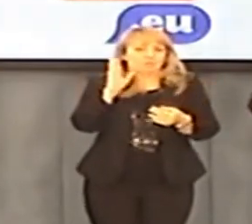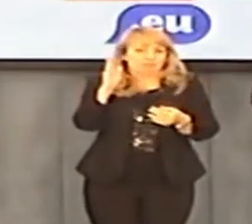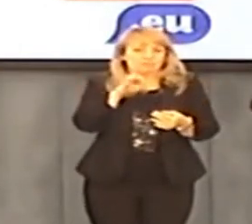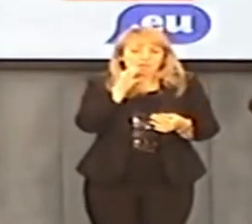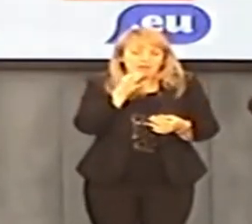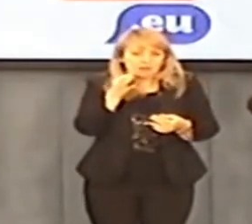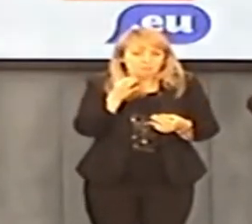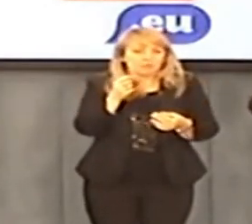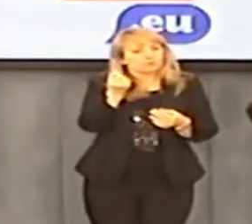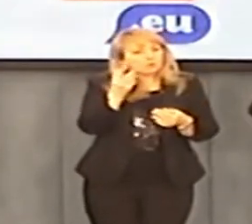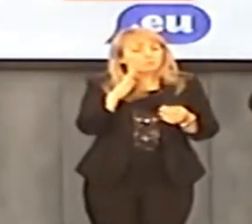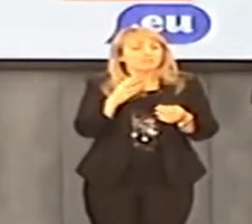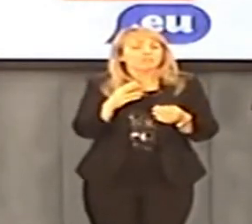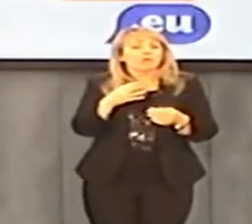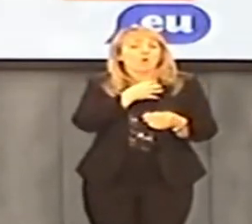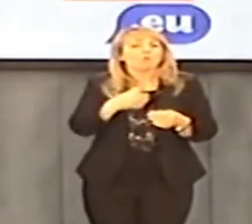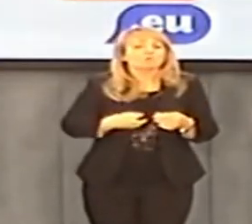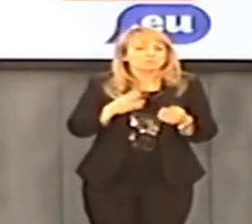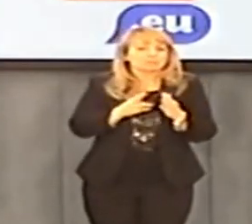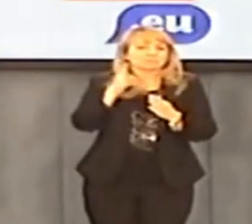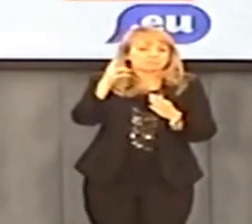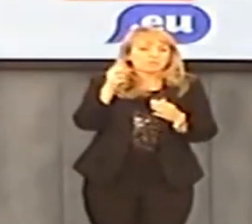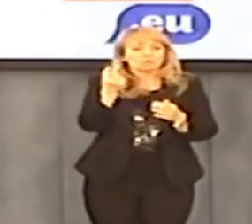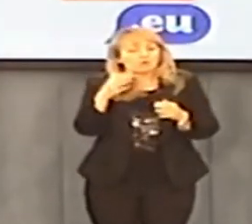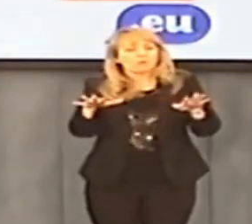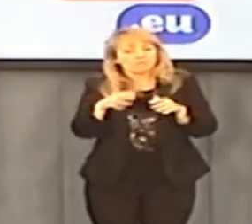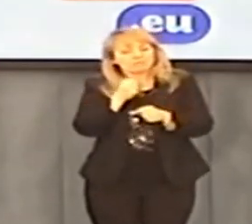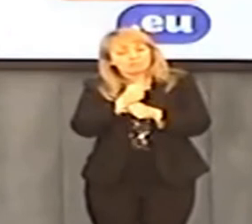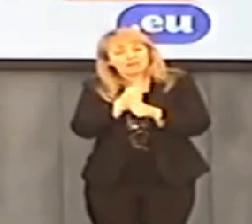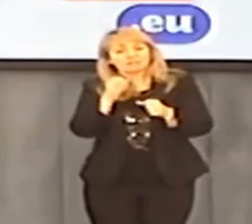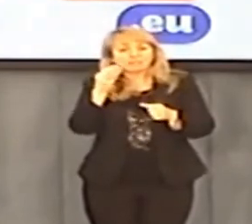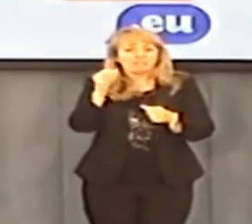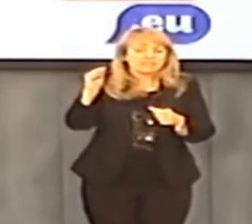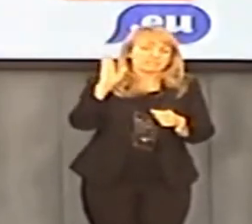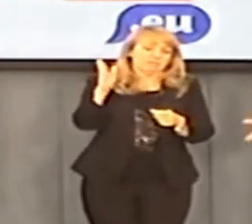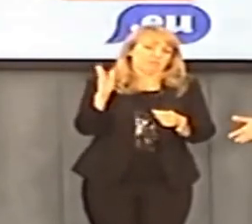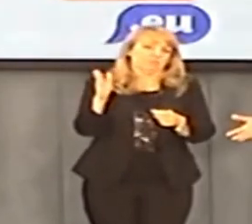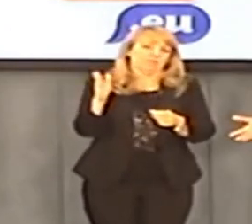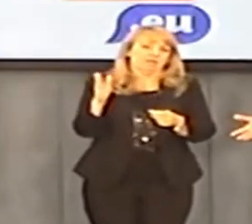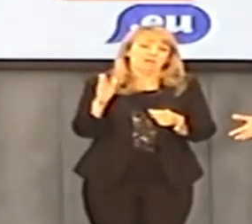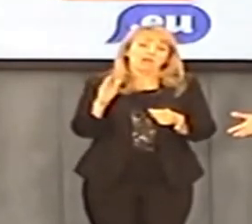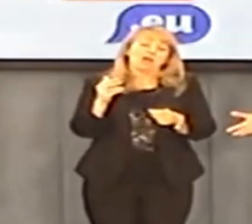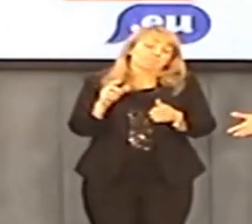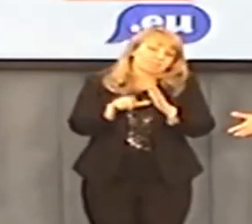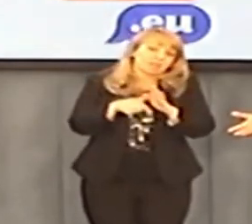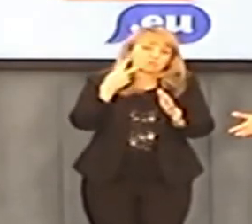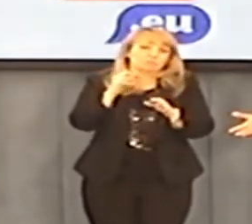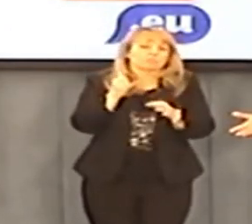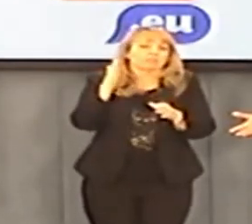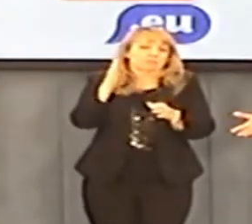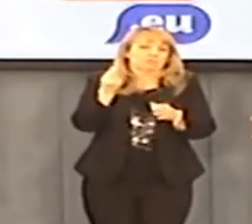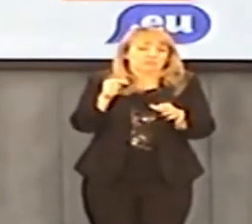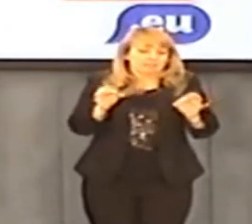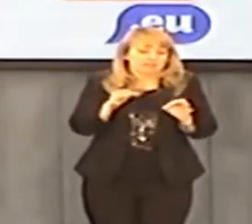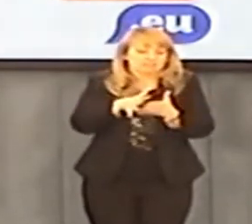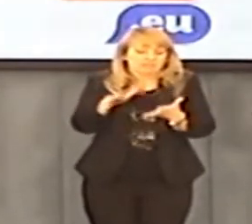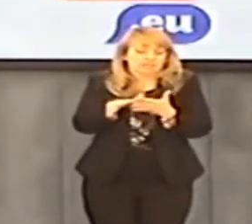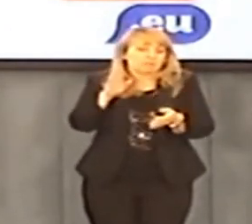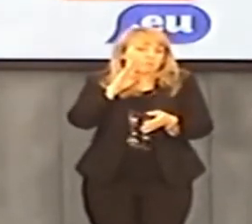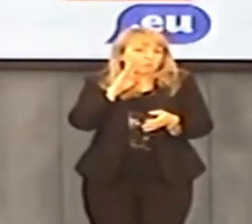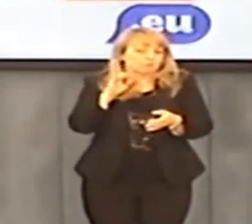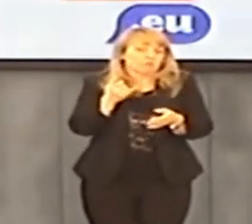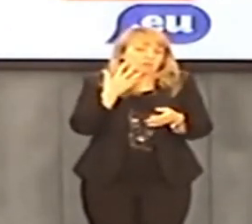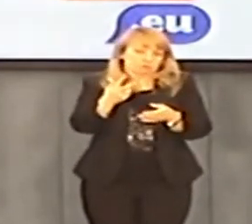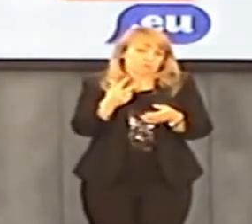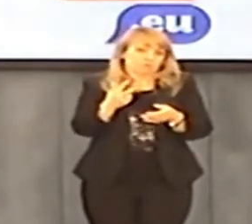tym czasie będzie nam się żyło trochę lepiej, bo utrzymamy ten trochę większy wzrost gospodarczy, bo będzie trochę więcej miejsc pracy. Trochę to nie znaczy, że nie będziemy mieli bezrobocia, bo je